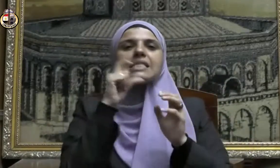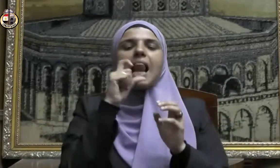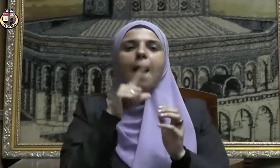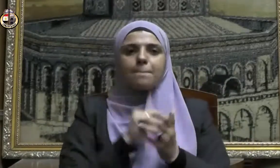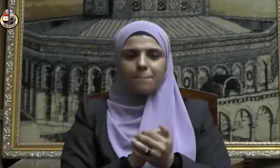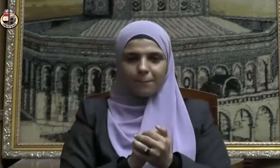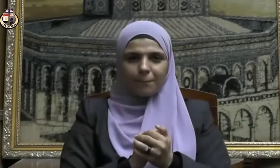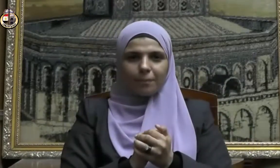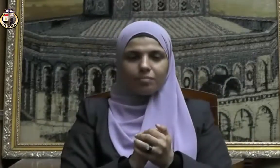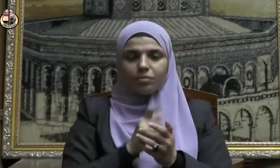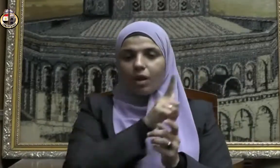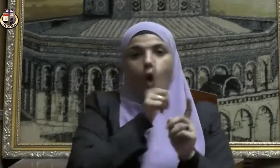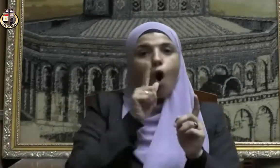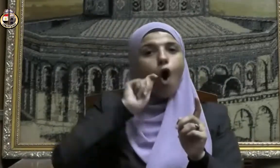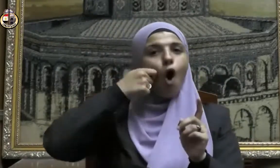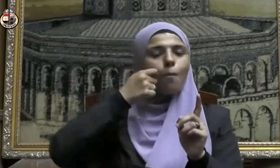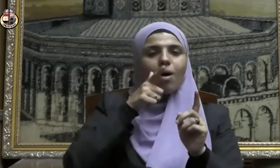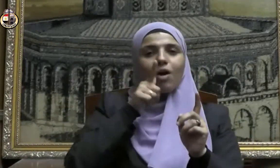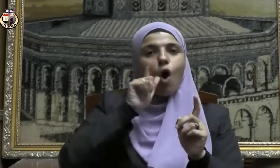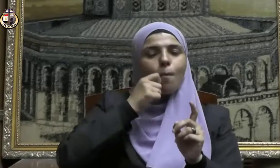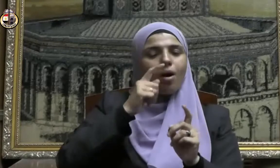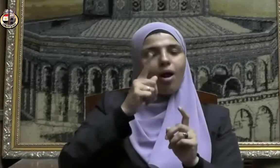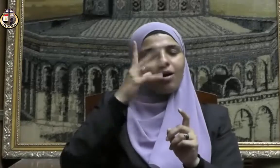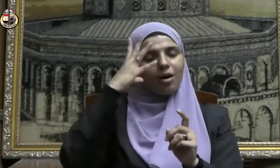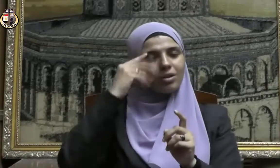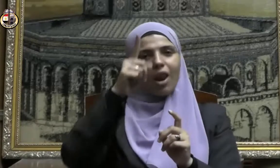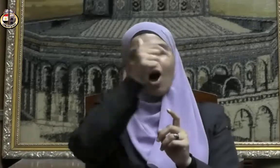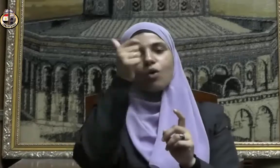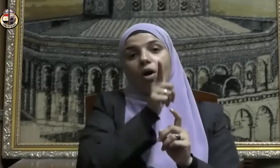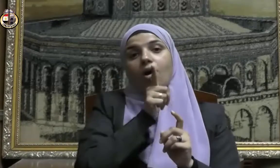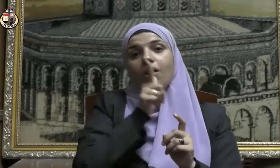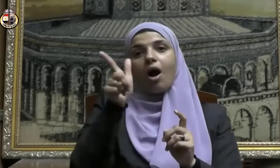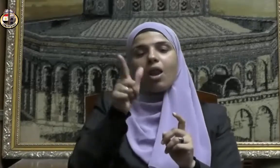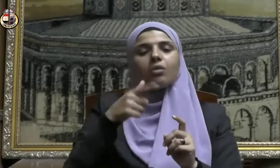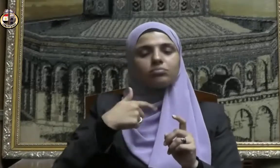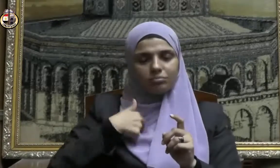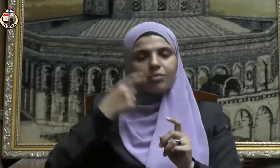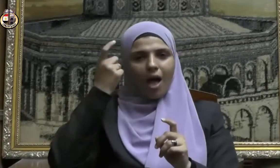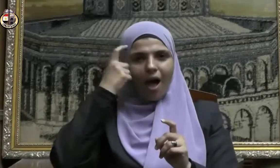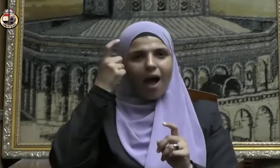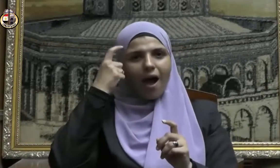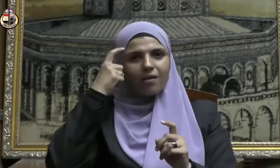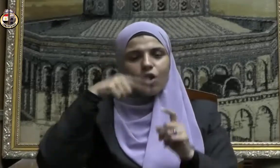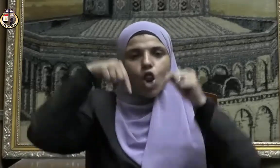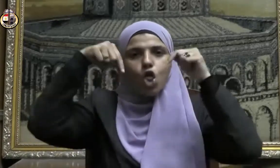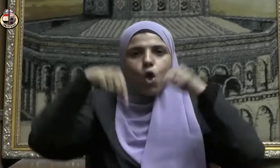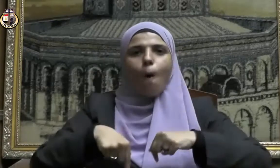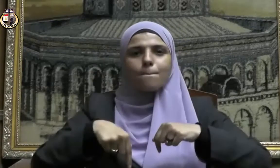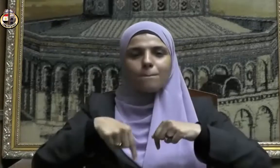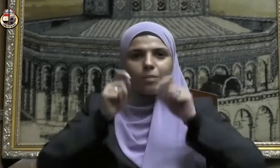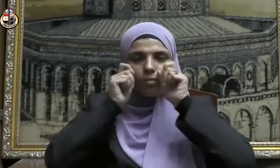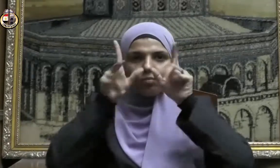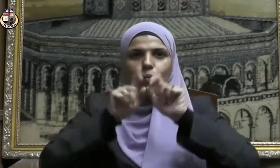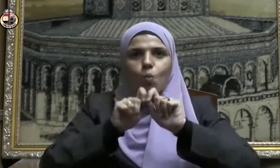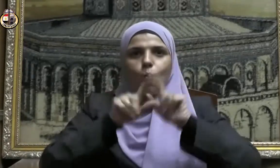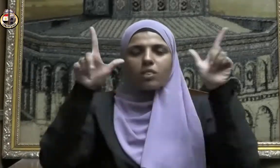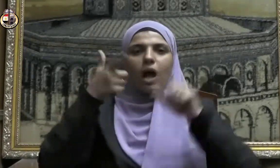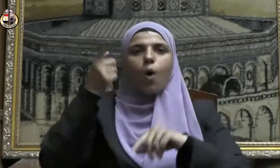قال عمر رضي الله عنه قد عرفنا ذلك اليوم والمكان الذي